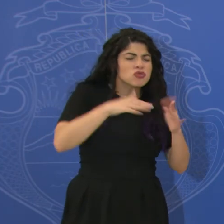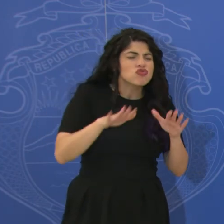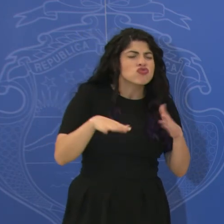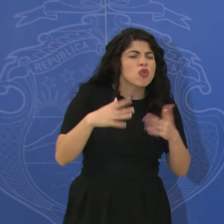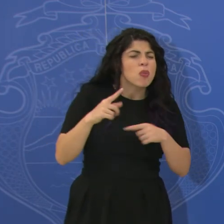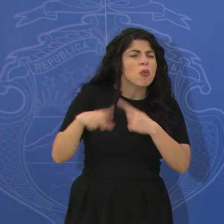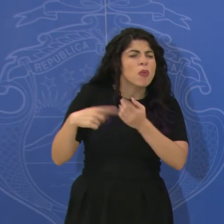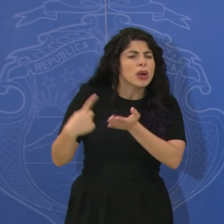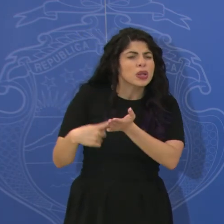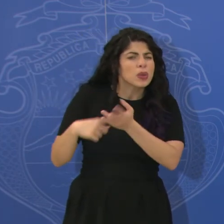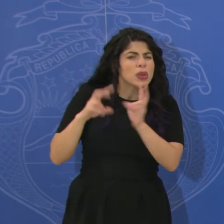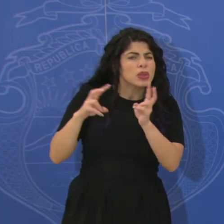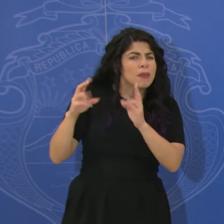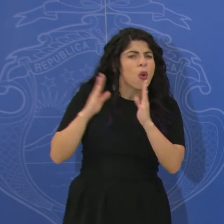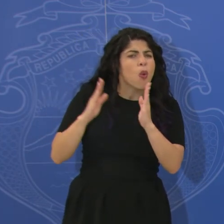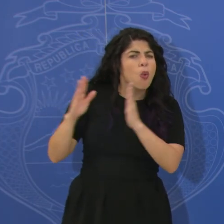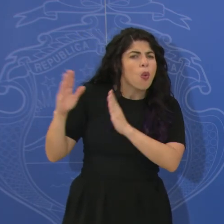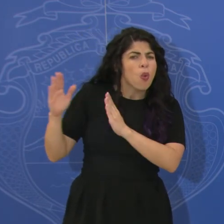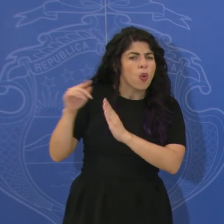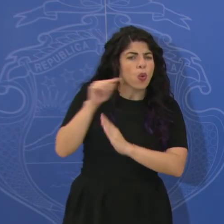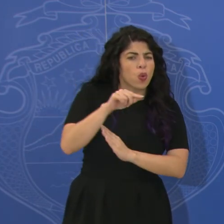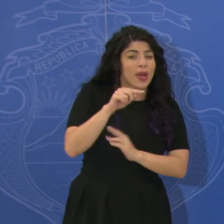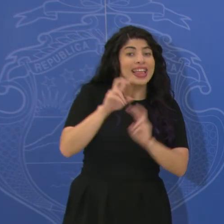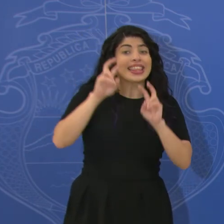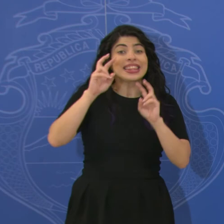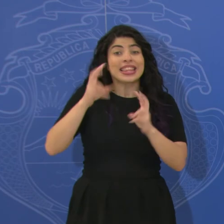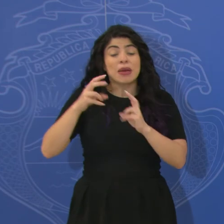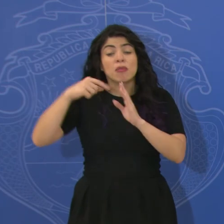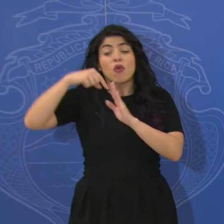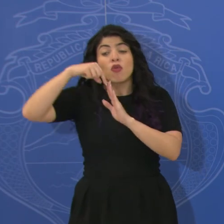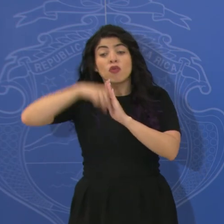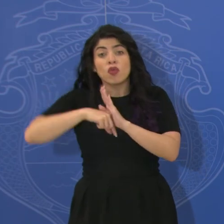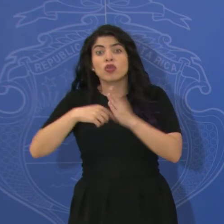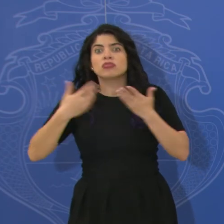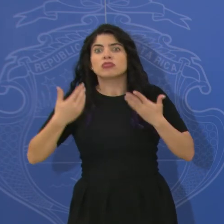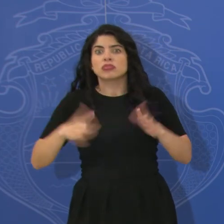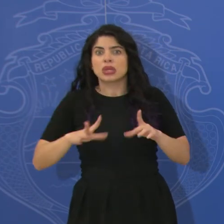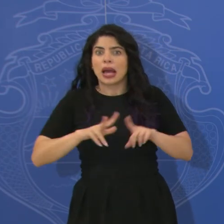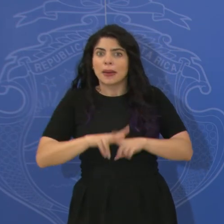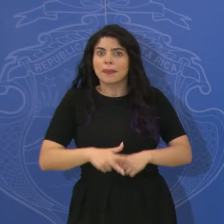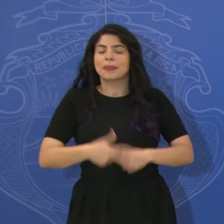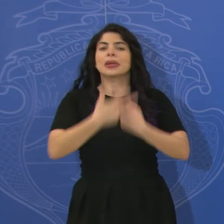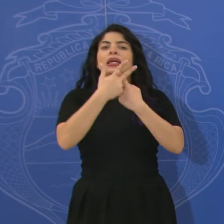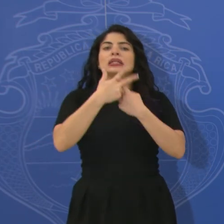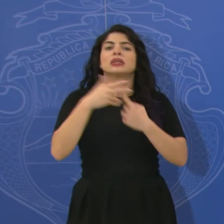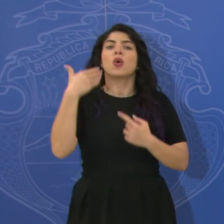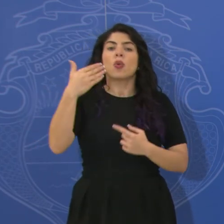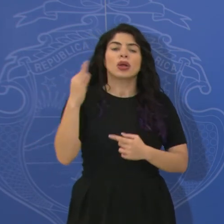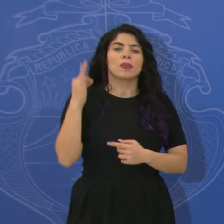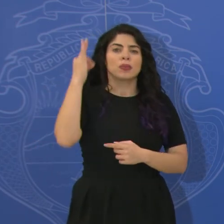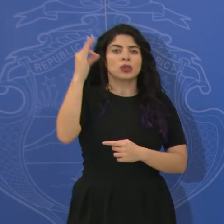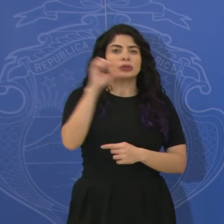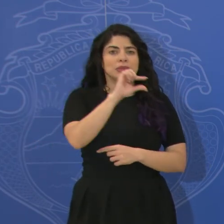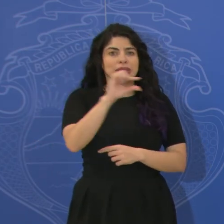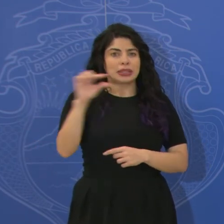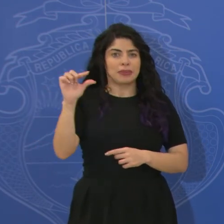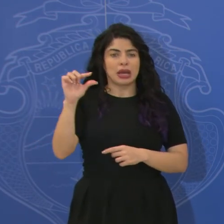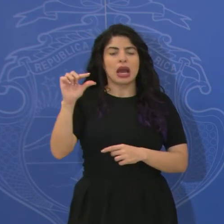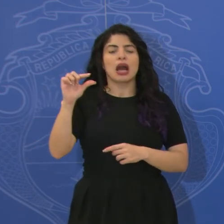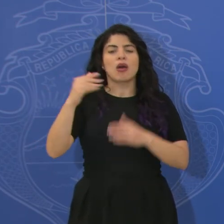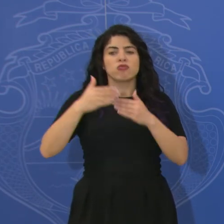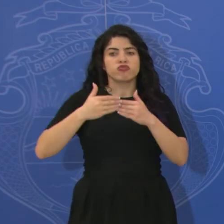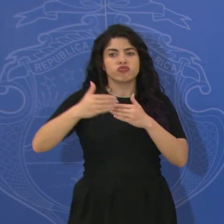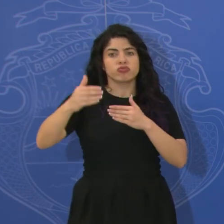discutidos. No obstante, insisto, ya los temas de fondo empiezan a ser abordados a partir de la próxima semana y es así